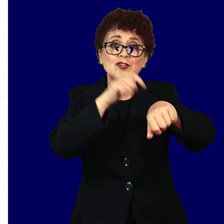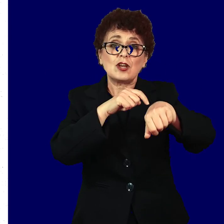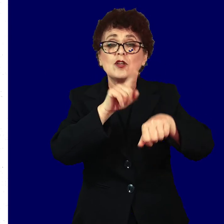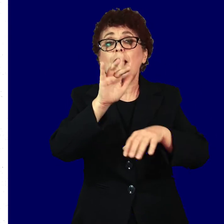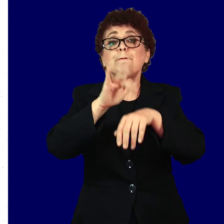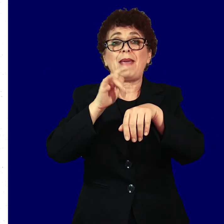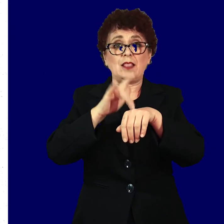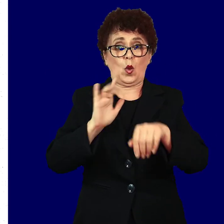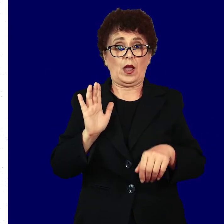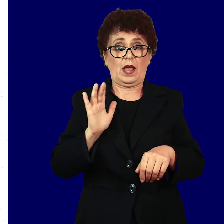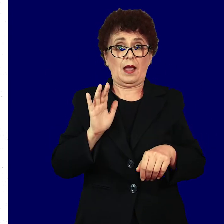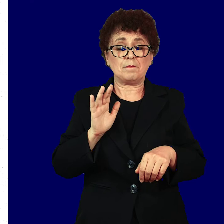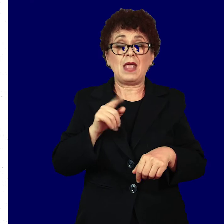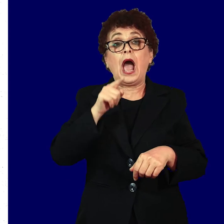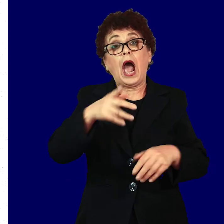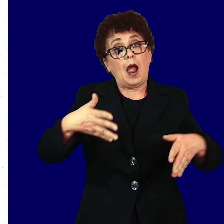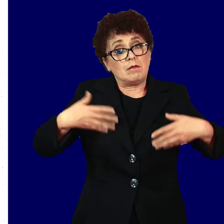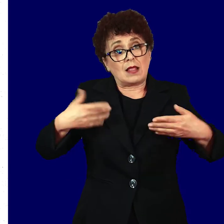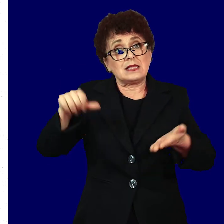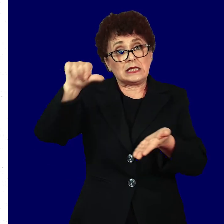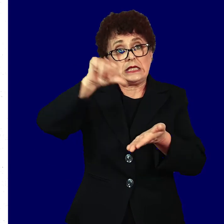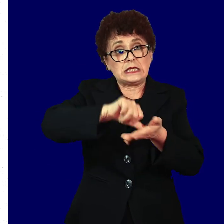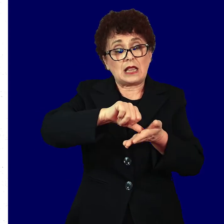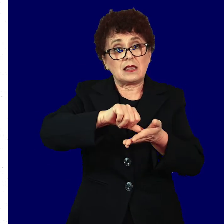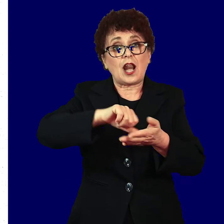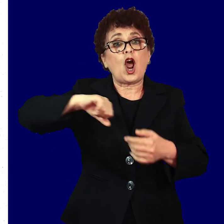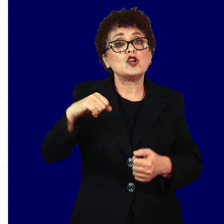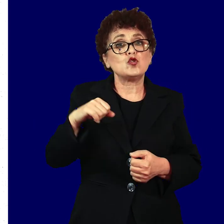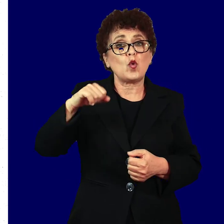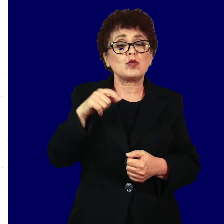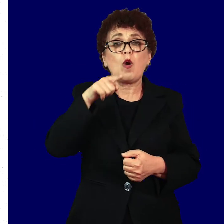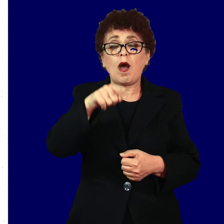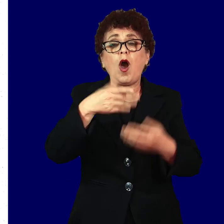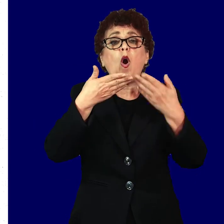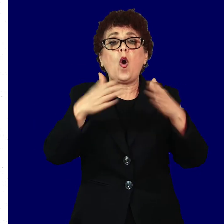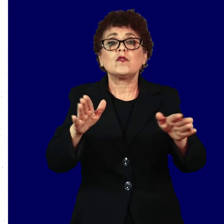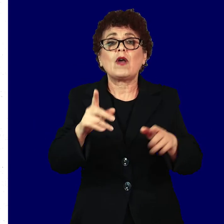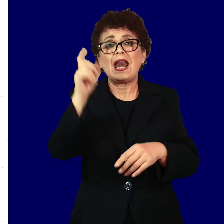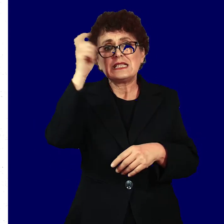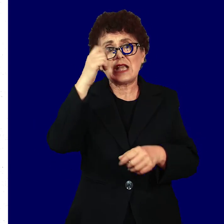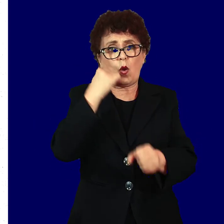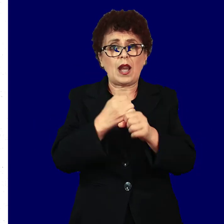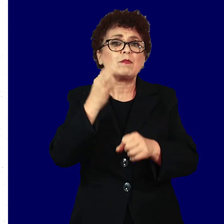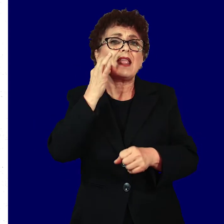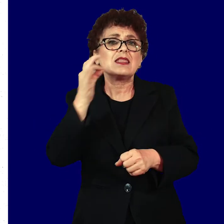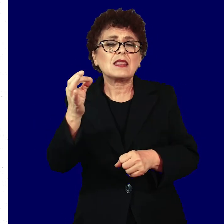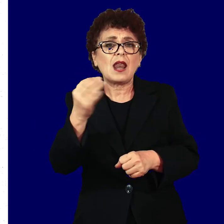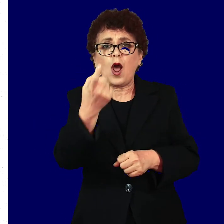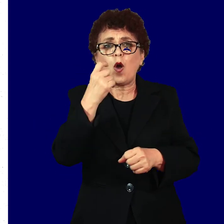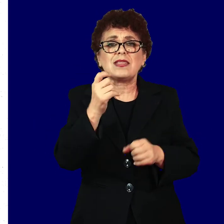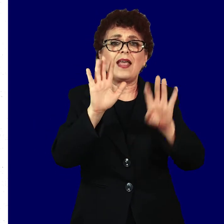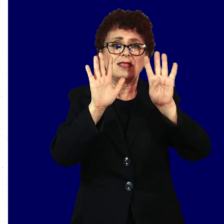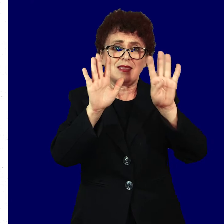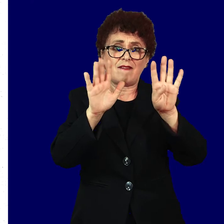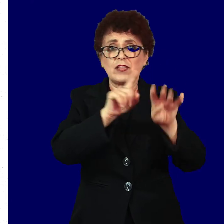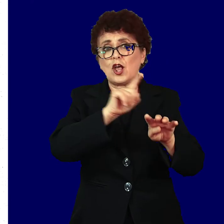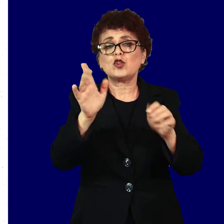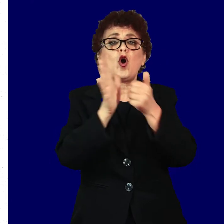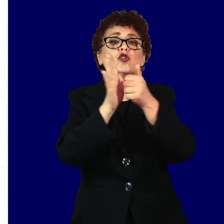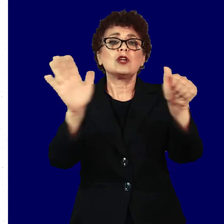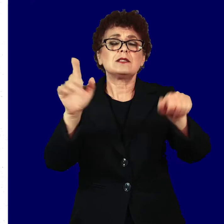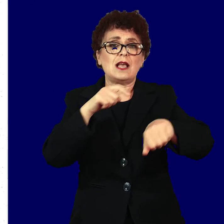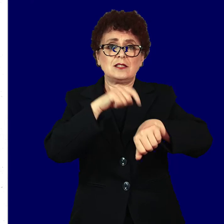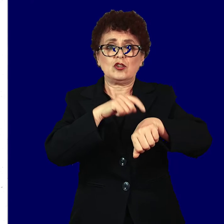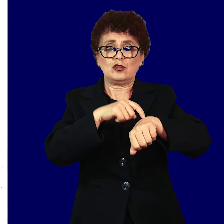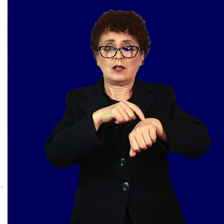во петок. А младинскиот центр шутоо ризари е отворен секој работен ден од 9 до 16